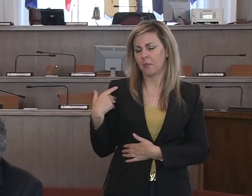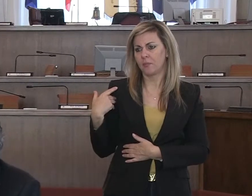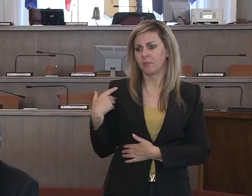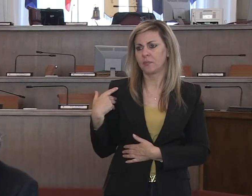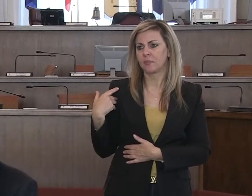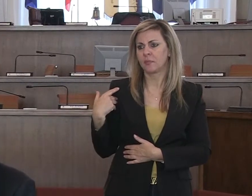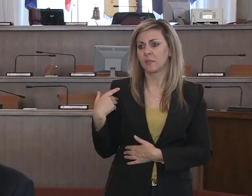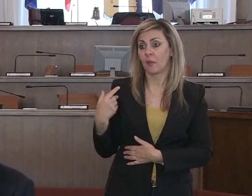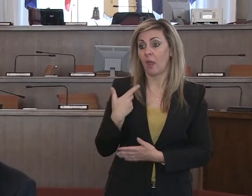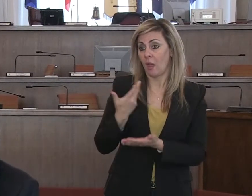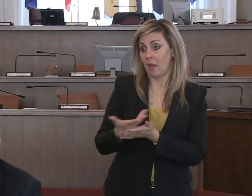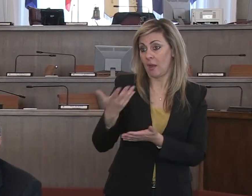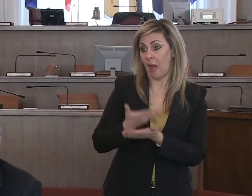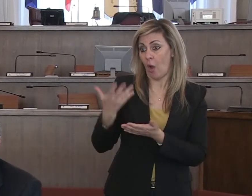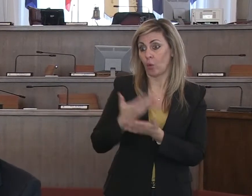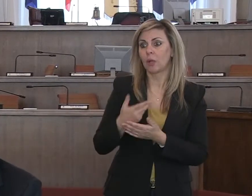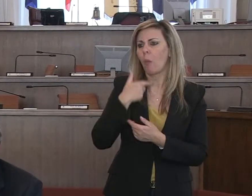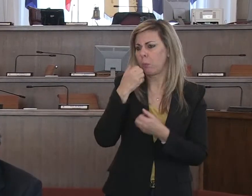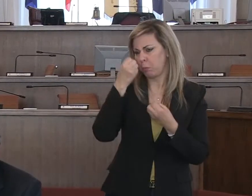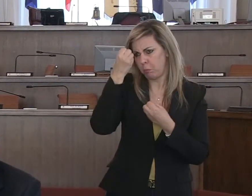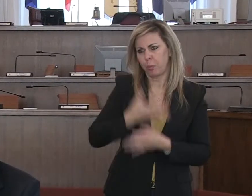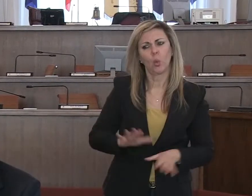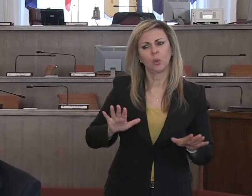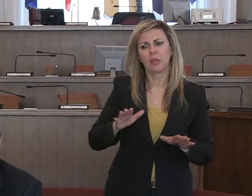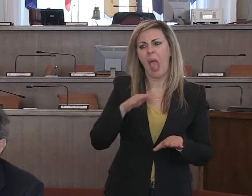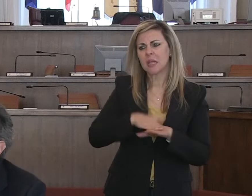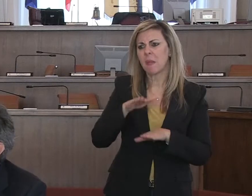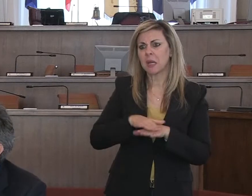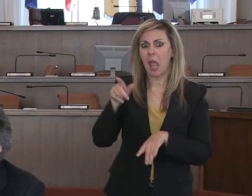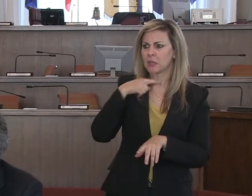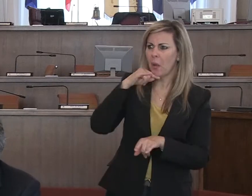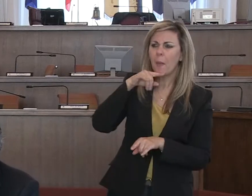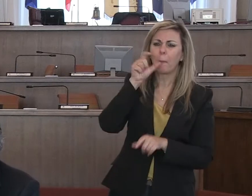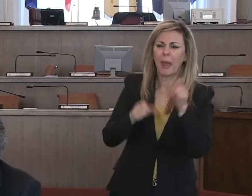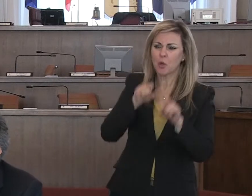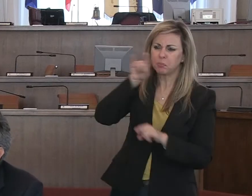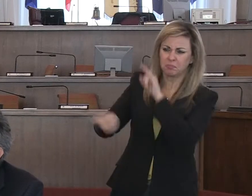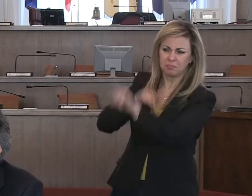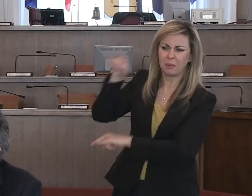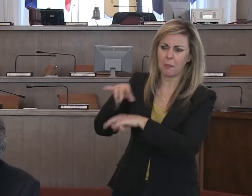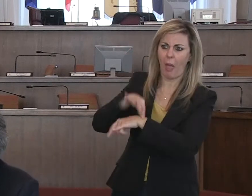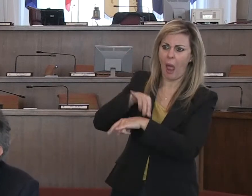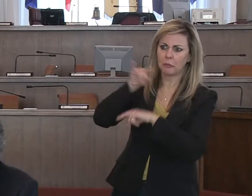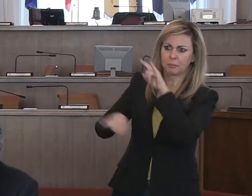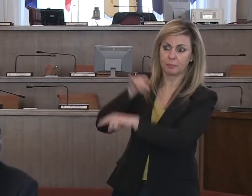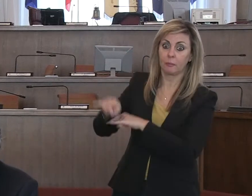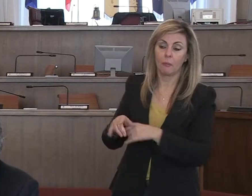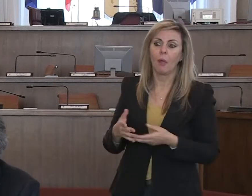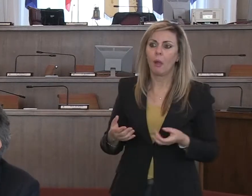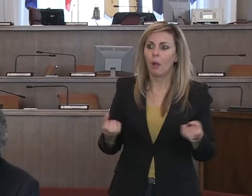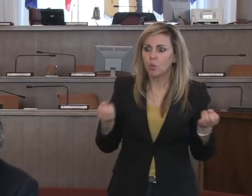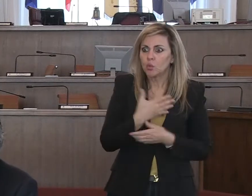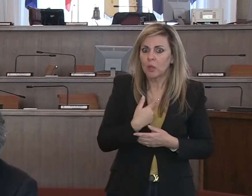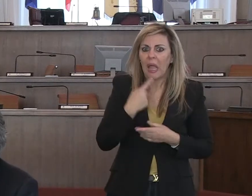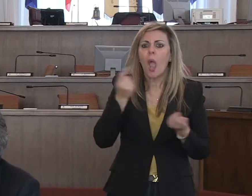che ha dovuto raccontare di questa brutta esperienza, addirittura insultato perché era malato e ritenuto untore e altrettanto avviene con le